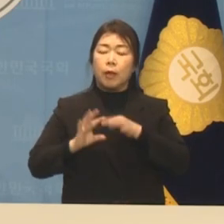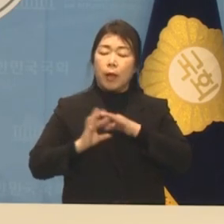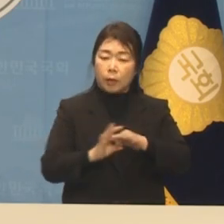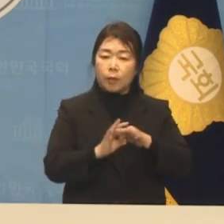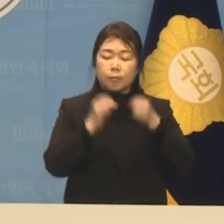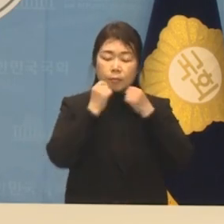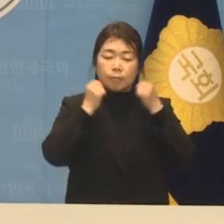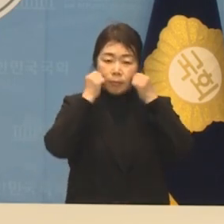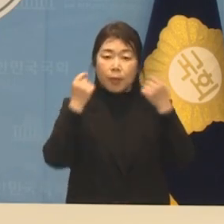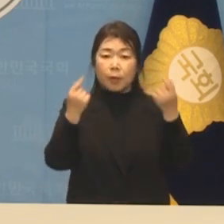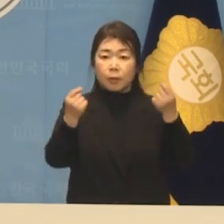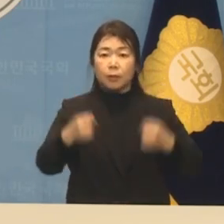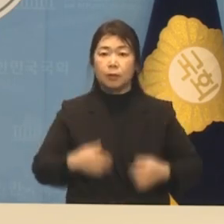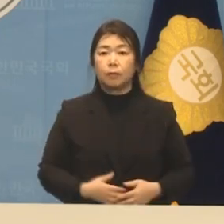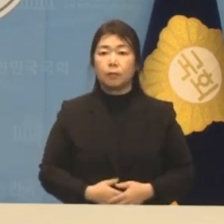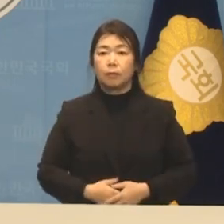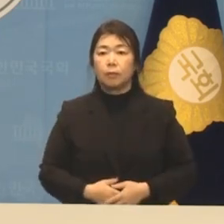것입니다.